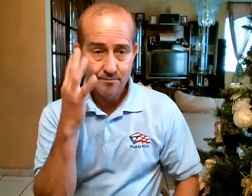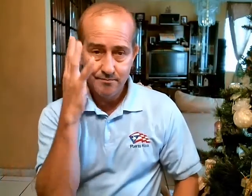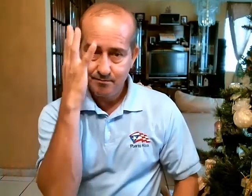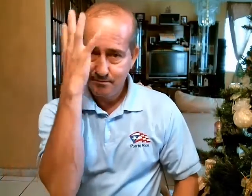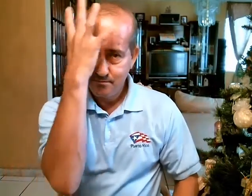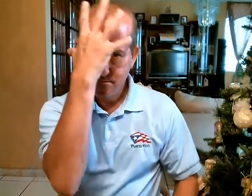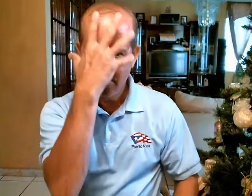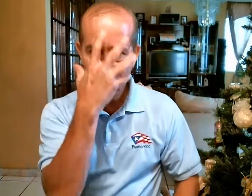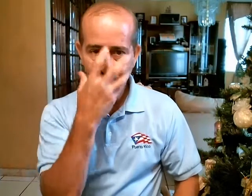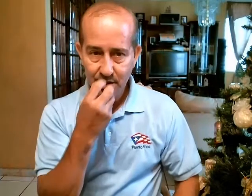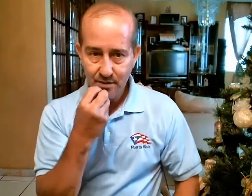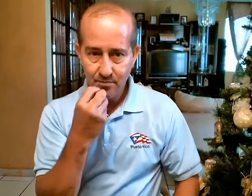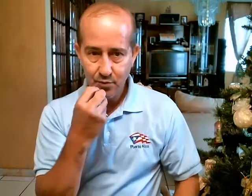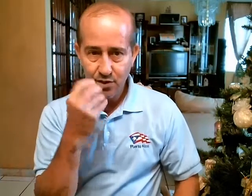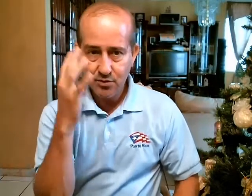Bonito Bonito